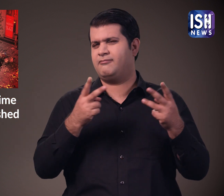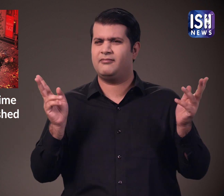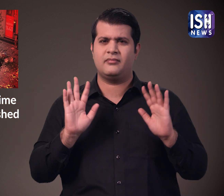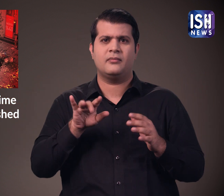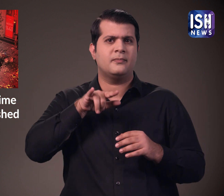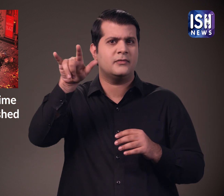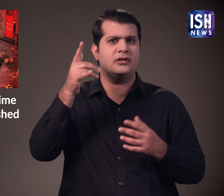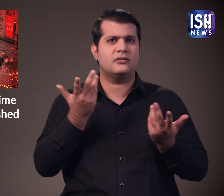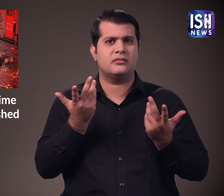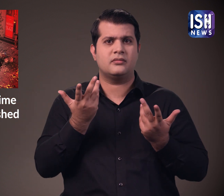आमने सामने टकराने के बारे में भी